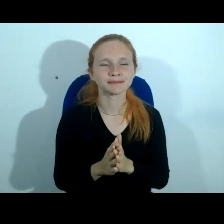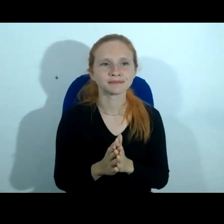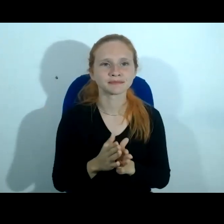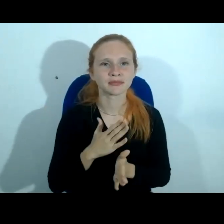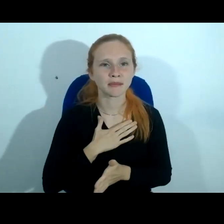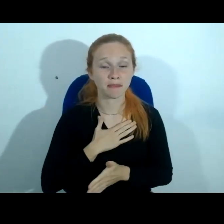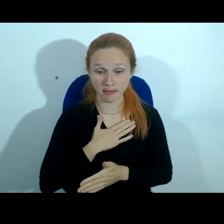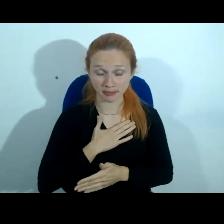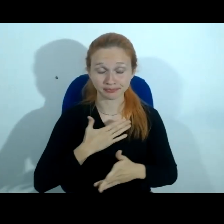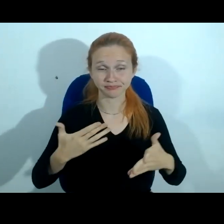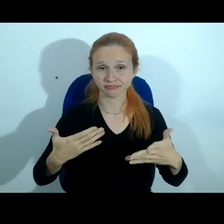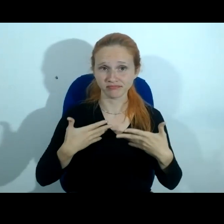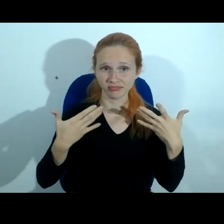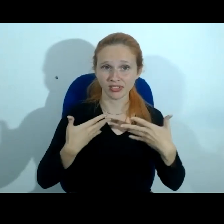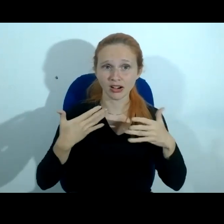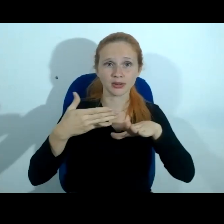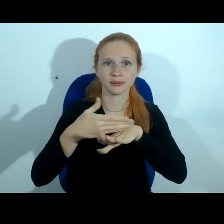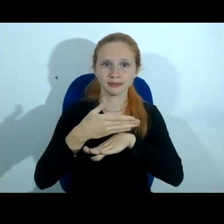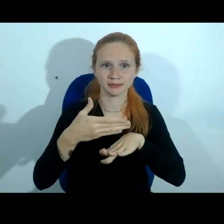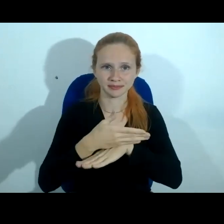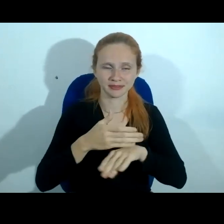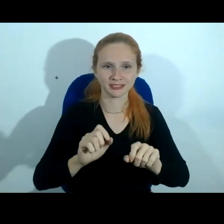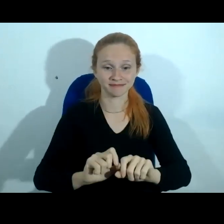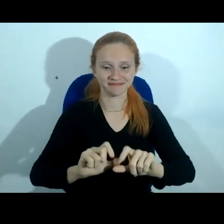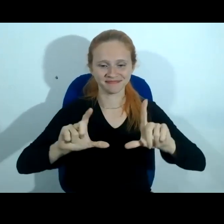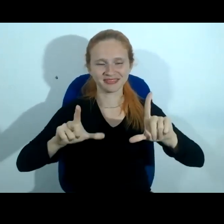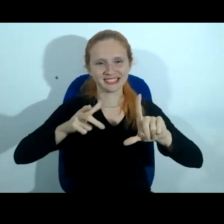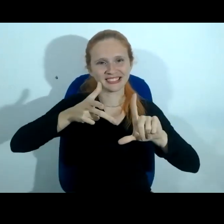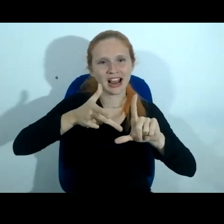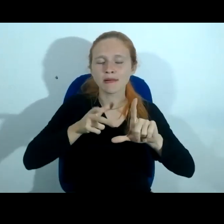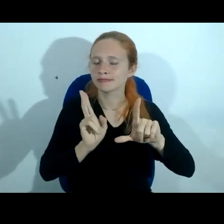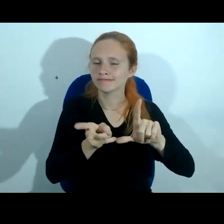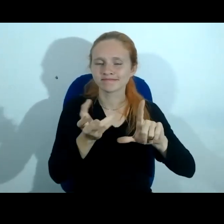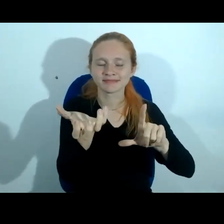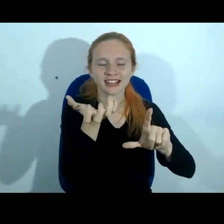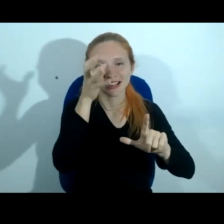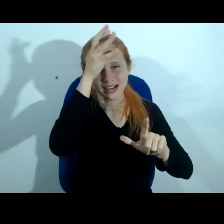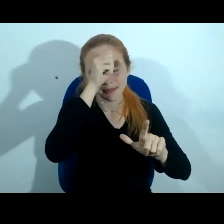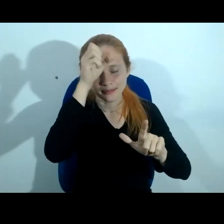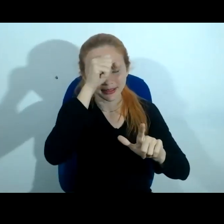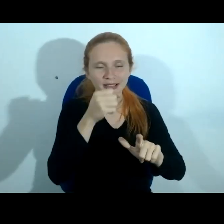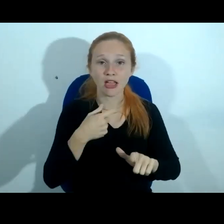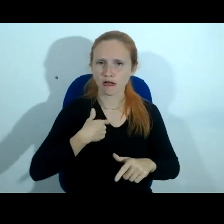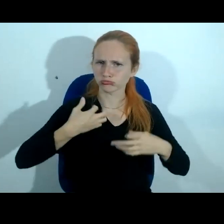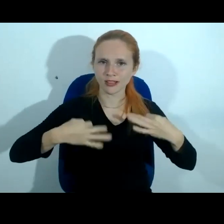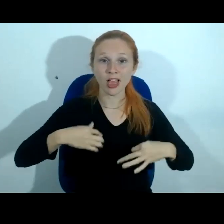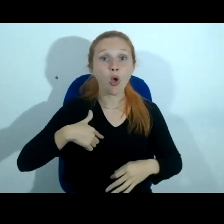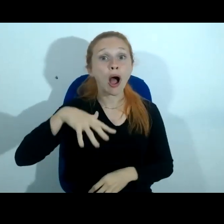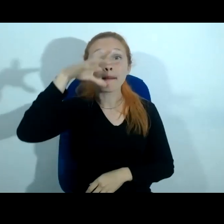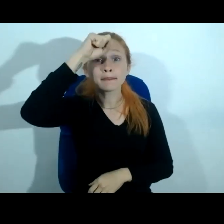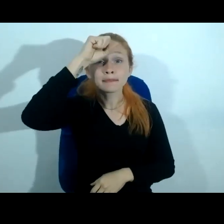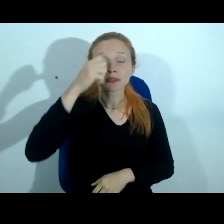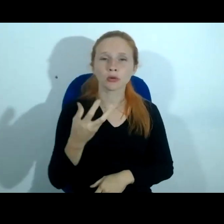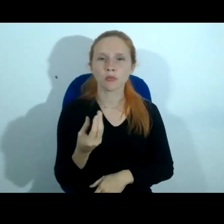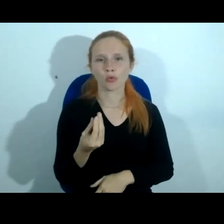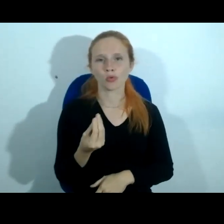alegria de participar em painéis como esse é sempre de aprender. Tenha certeza que eu aprendo muito mais do